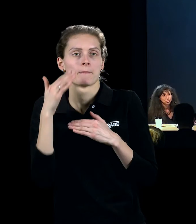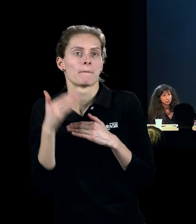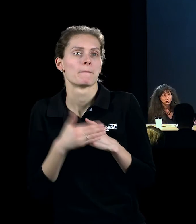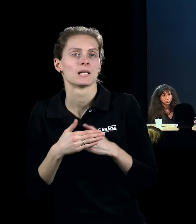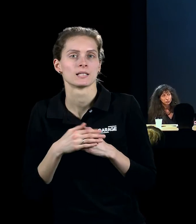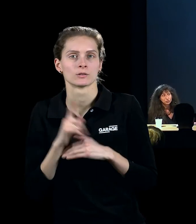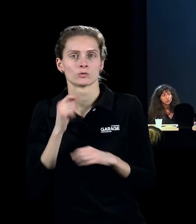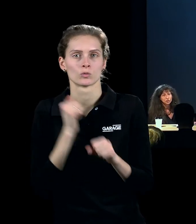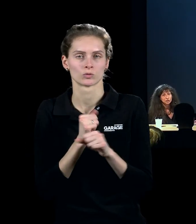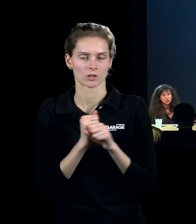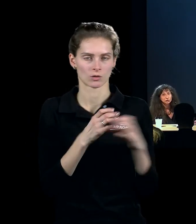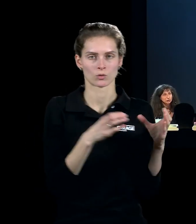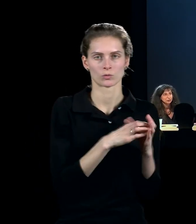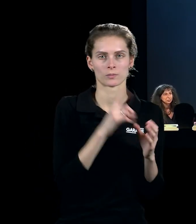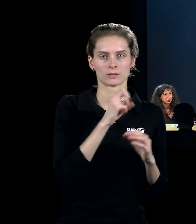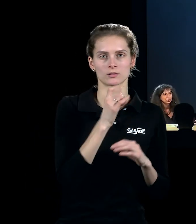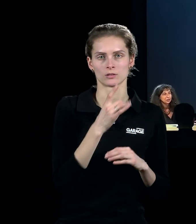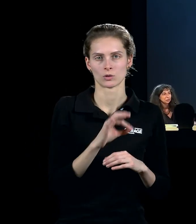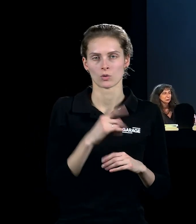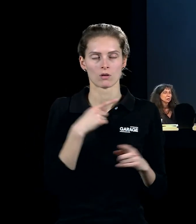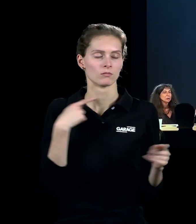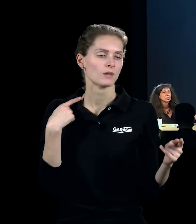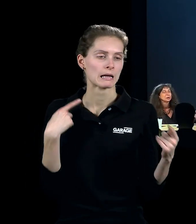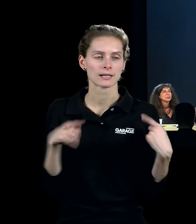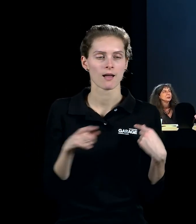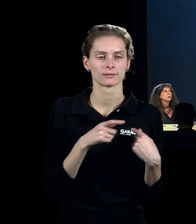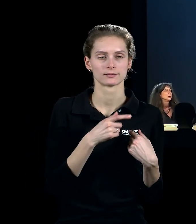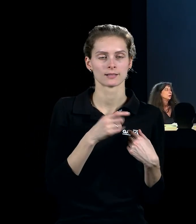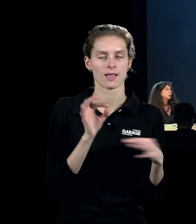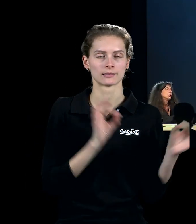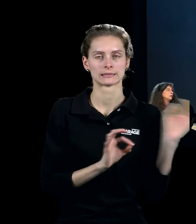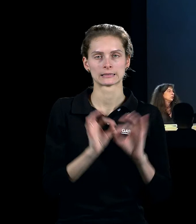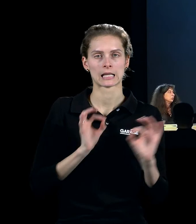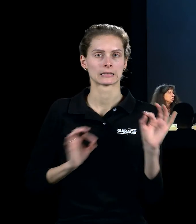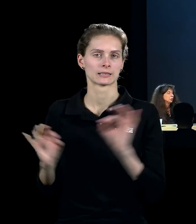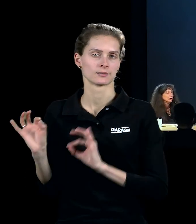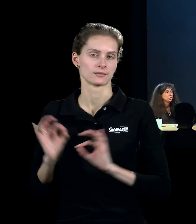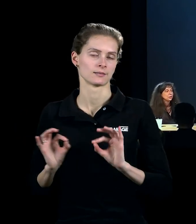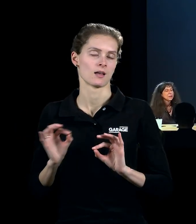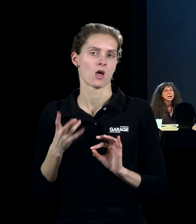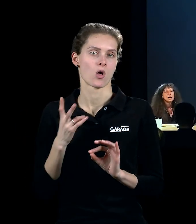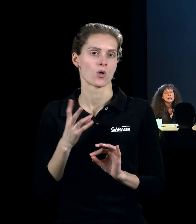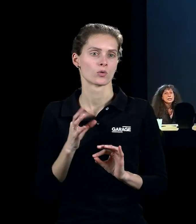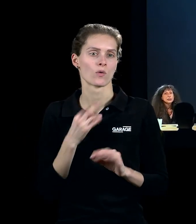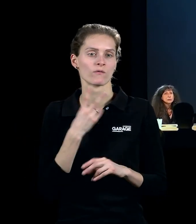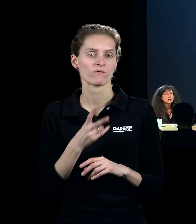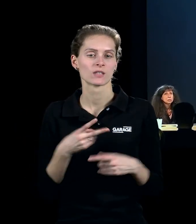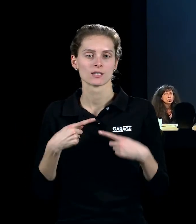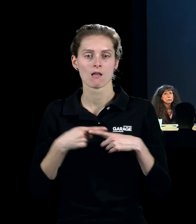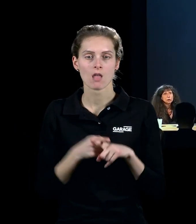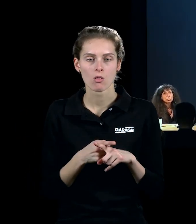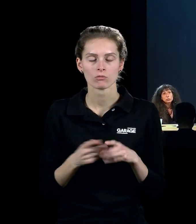тому, что делала группа Зира, хотя они совершенно разные по эстетике, но вот это утопическое видение технологий их, наверное, очень сближало. И